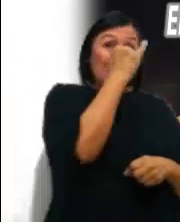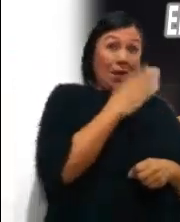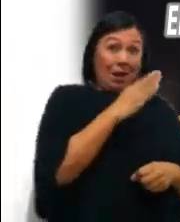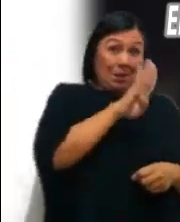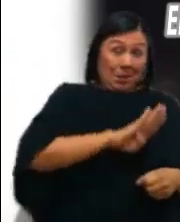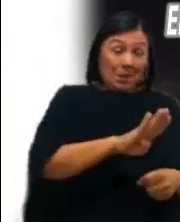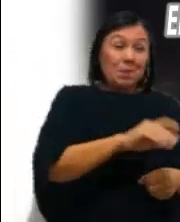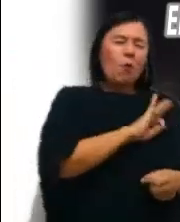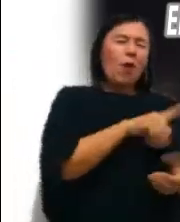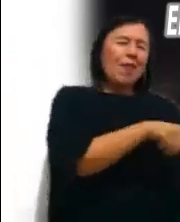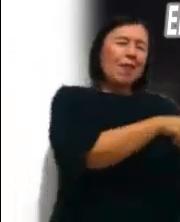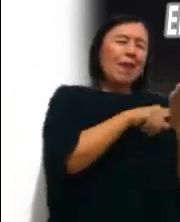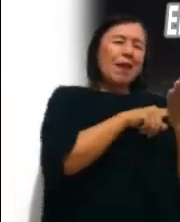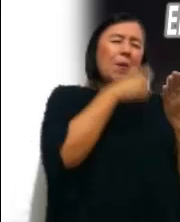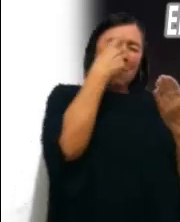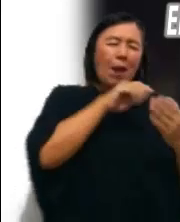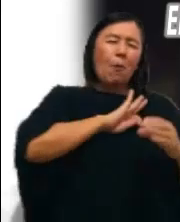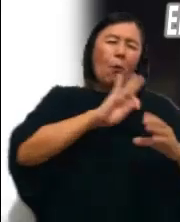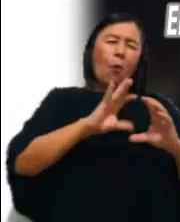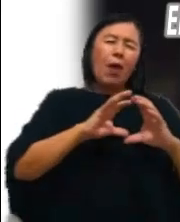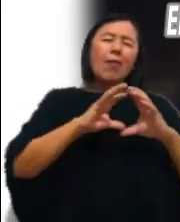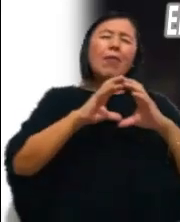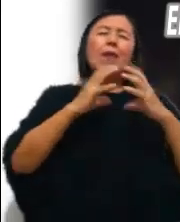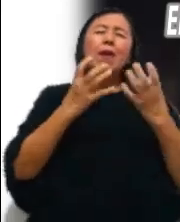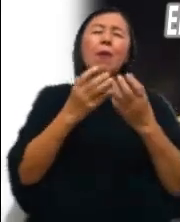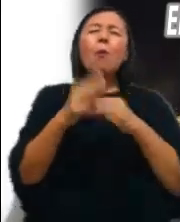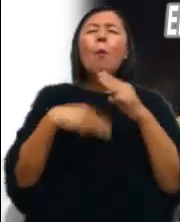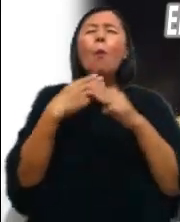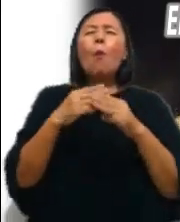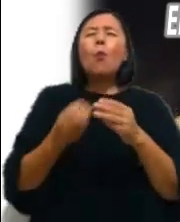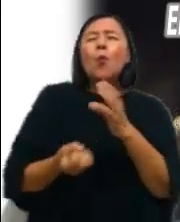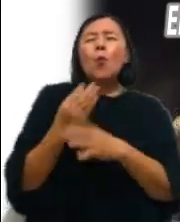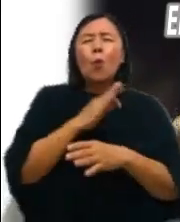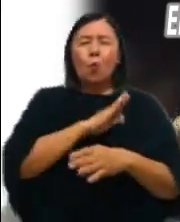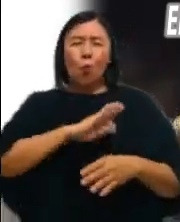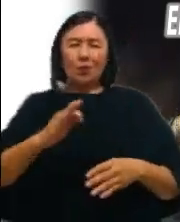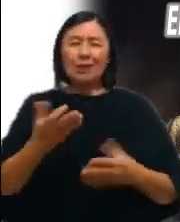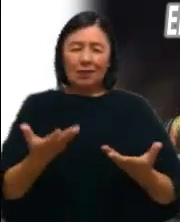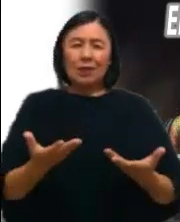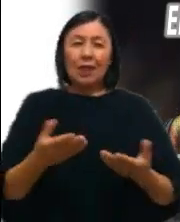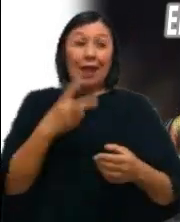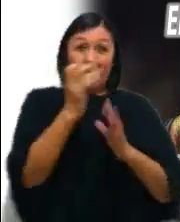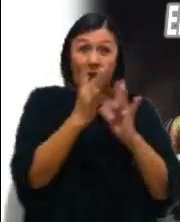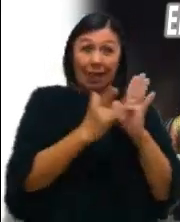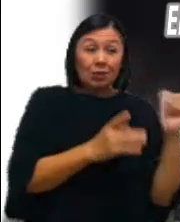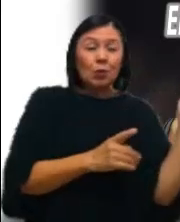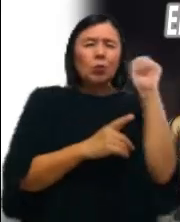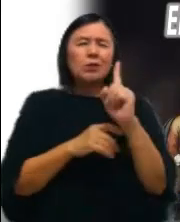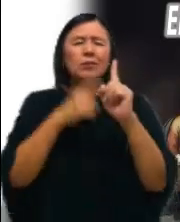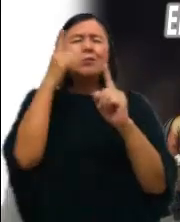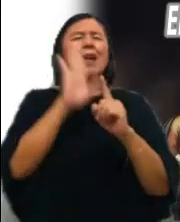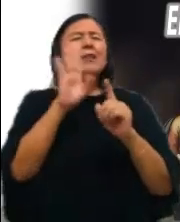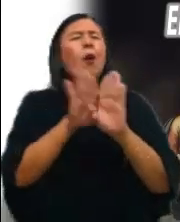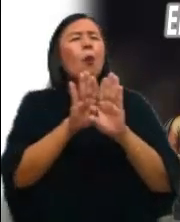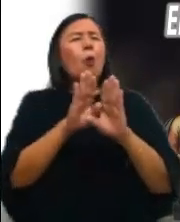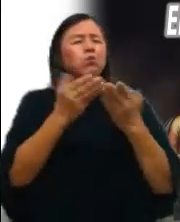mundo posible Jesús se nos ofrece como el verdadero príncipe de la paz que con su vida y